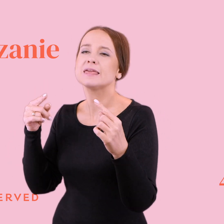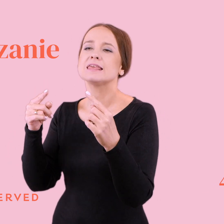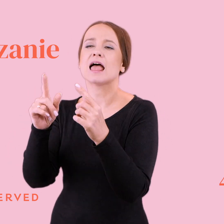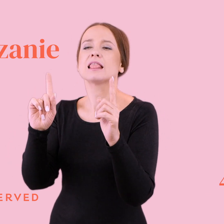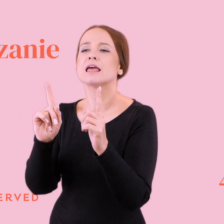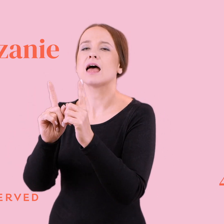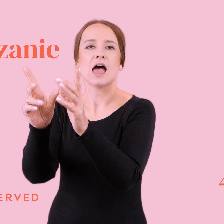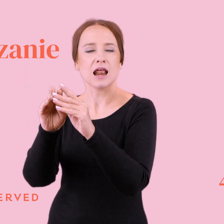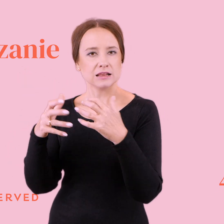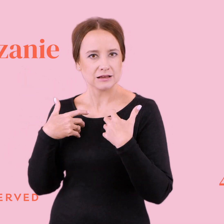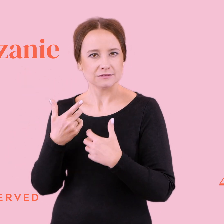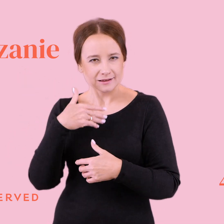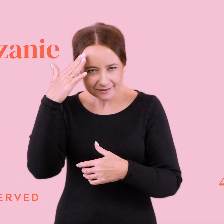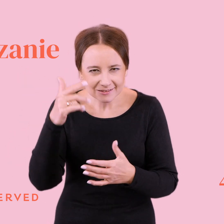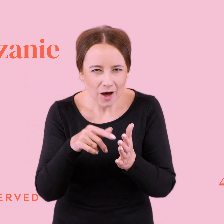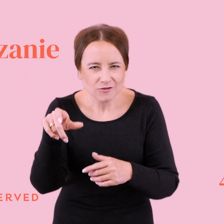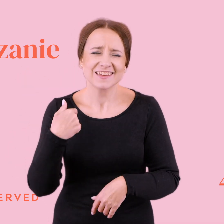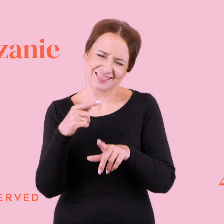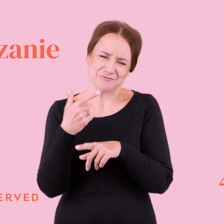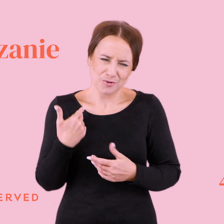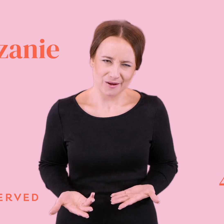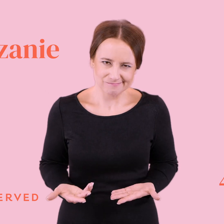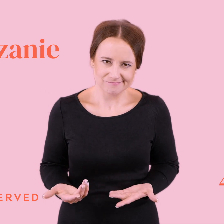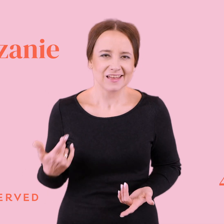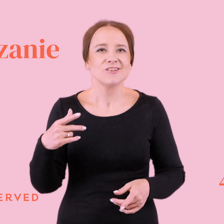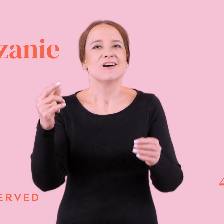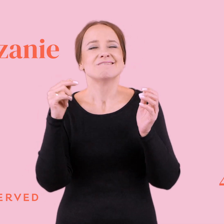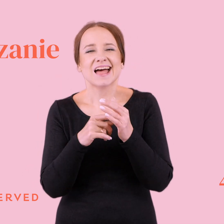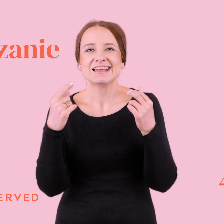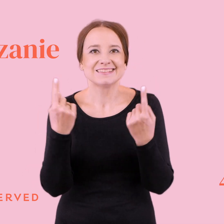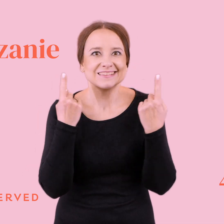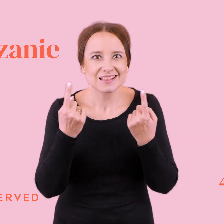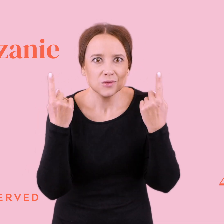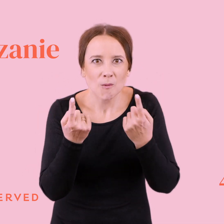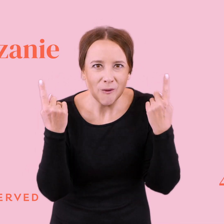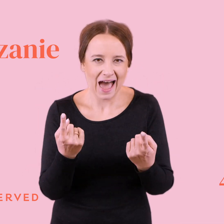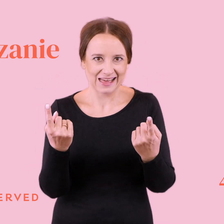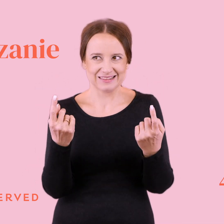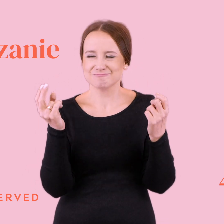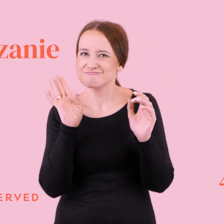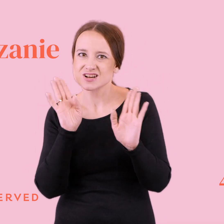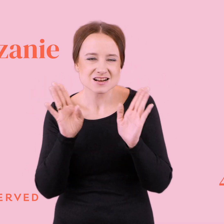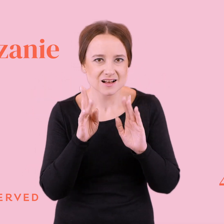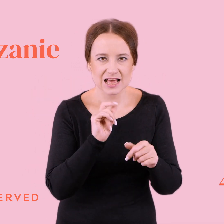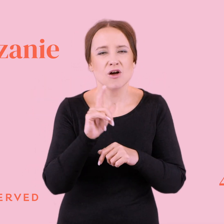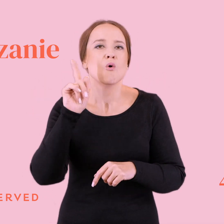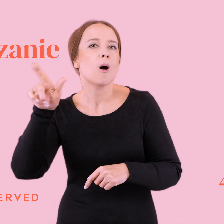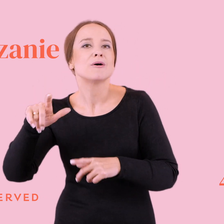Ja znam takich ludzi, też taka byłam. No ale nawet nie wiecie, ile w ogóle takich schematycznych sytuacji się teraz właśnie dzieje, no. I ten chłopak, wiecie, co robi? Zaczyna